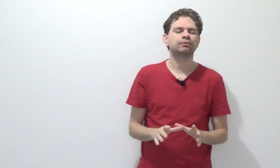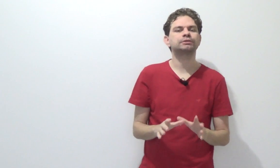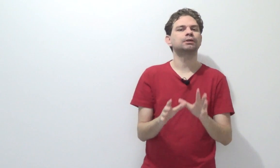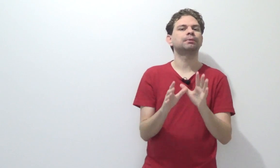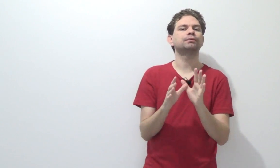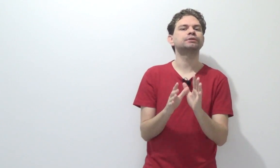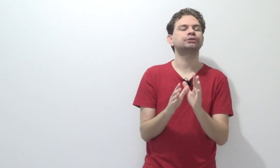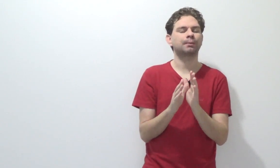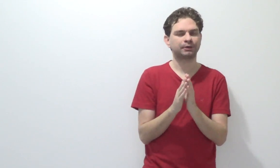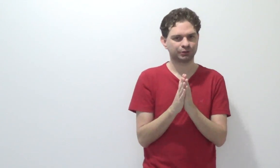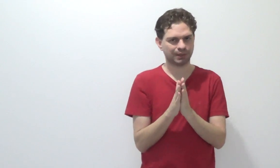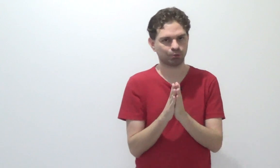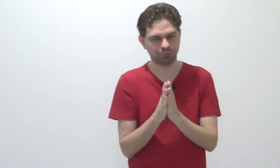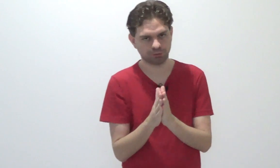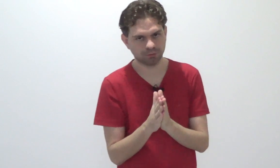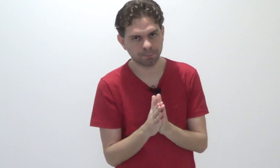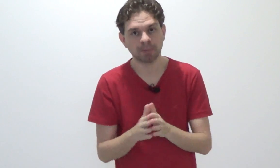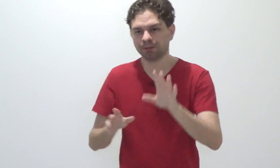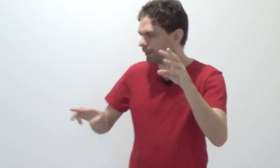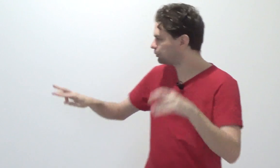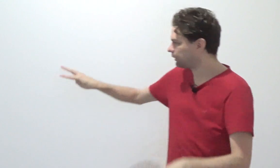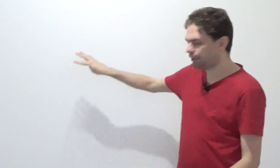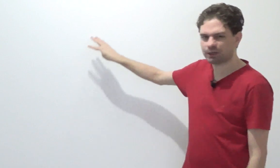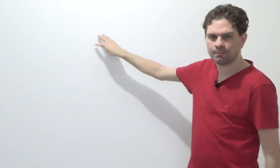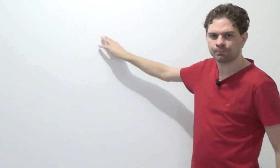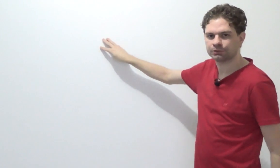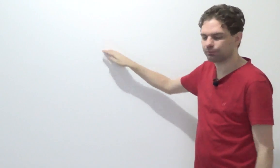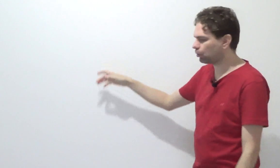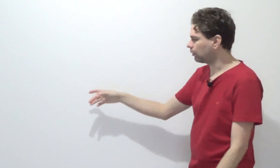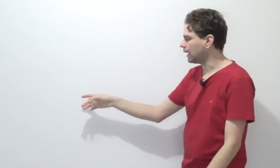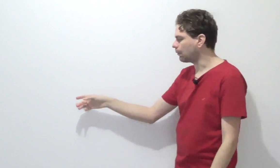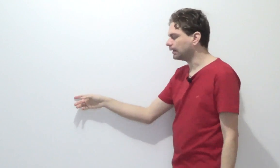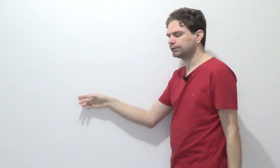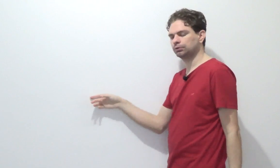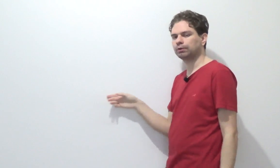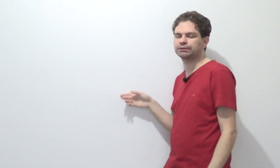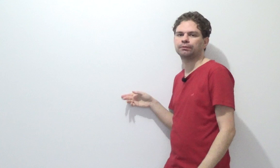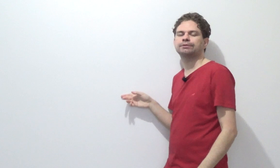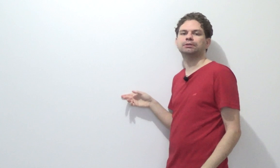você esquematizar comigo. Temos três já. Você vai colocar a quarta situação assim.